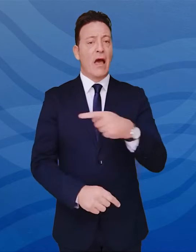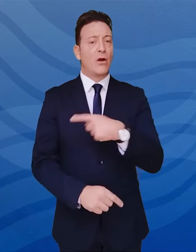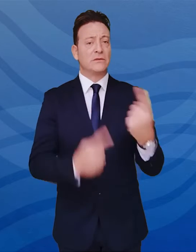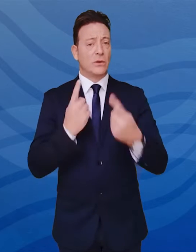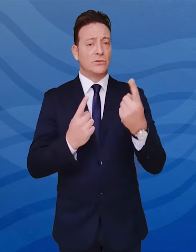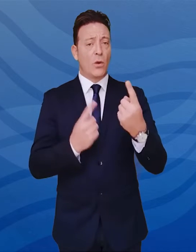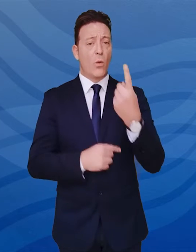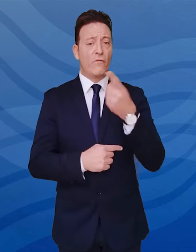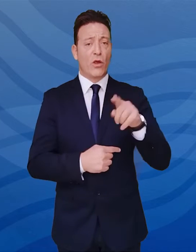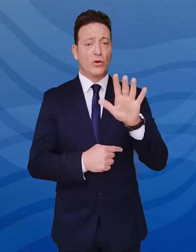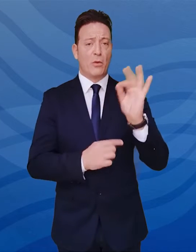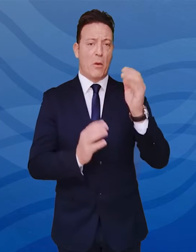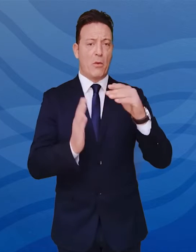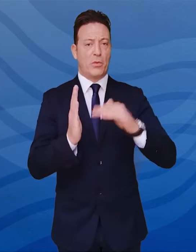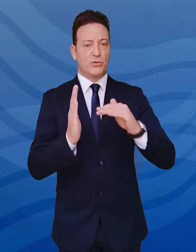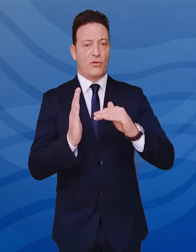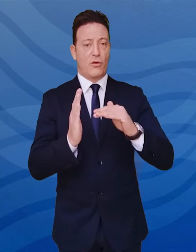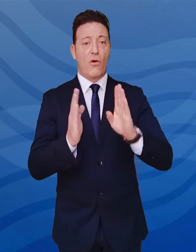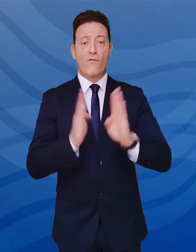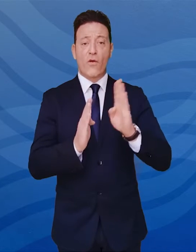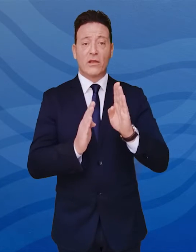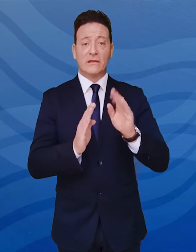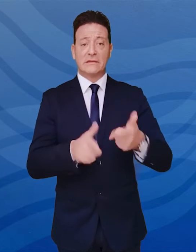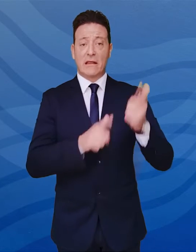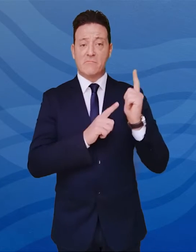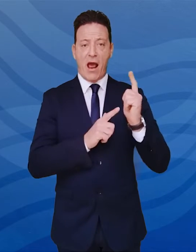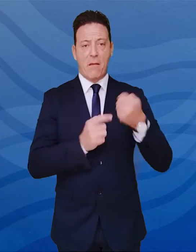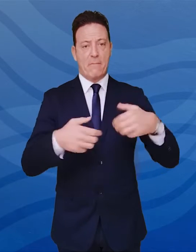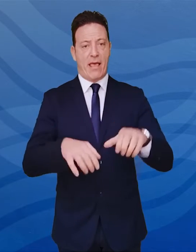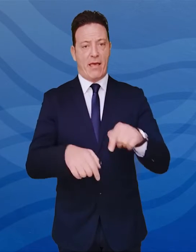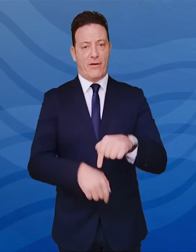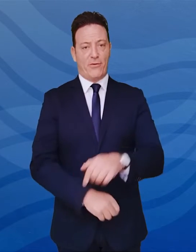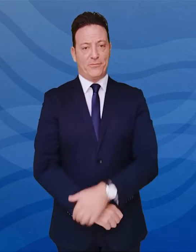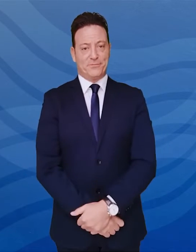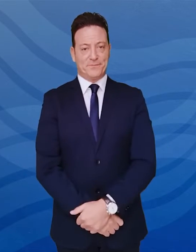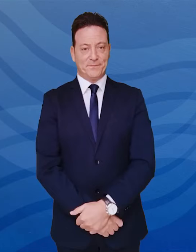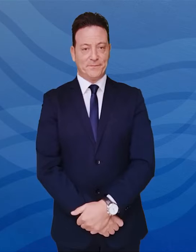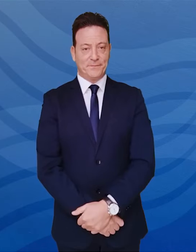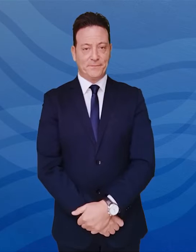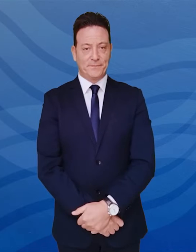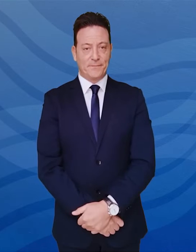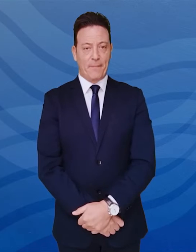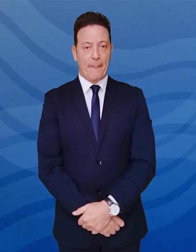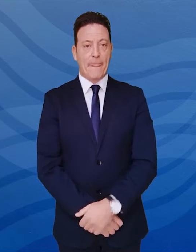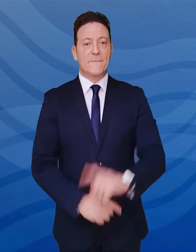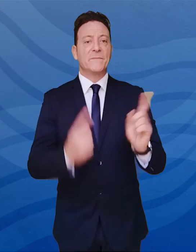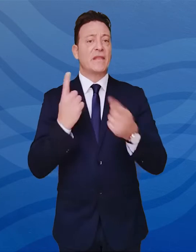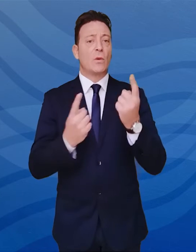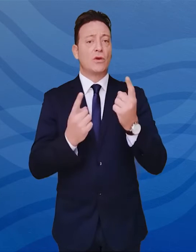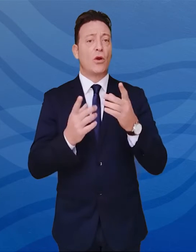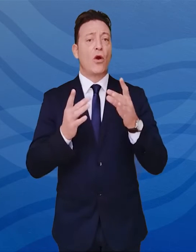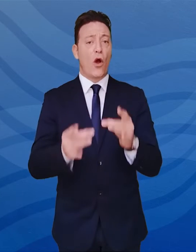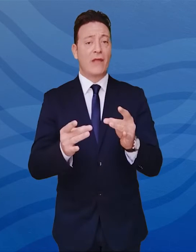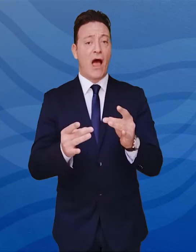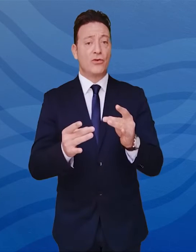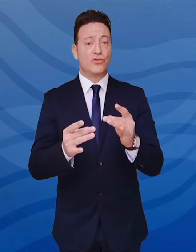,5% in calo rispetto alla settimana precedente. Per quanto riguarda i casi positivi per Covid